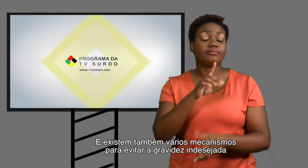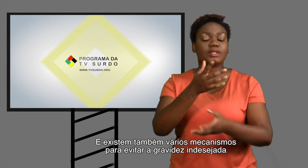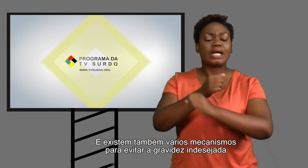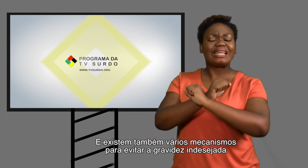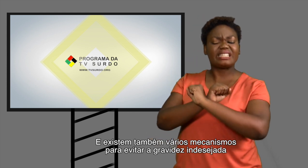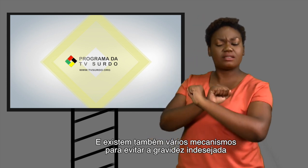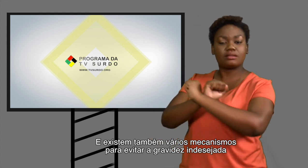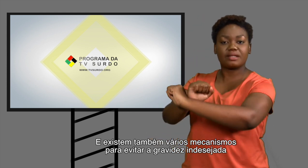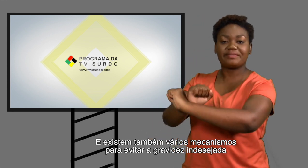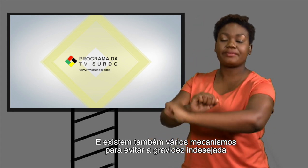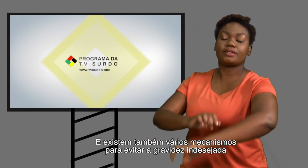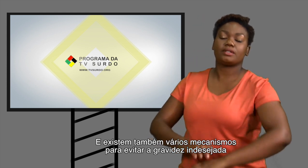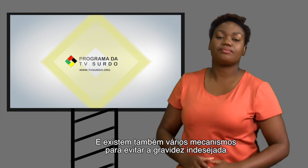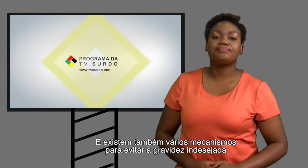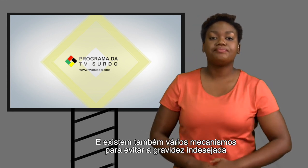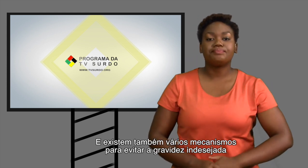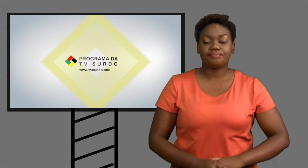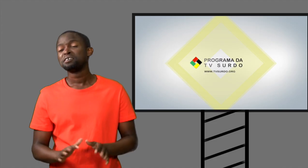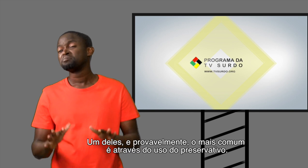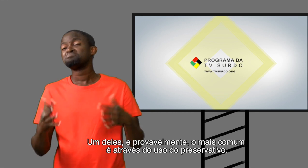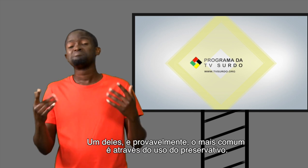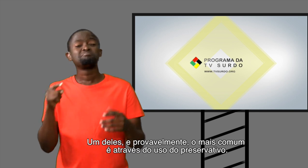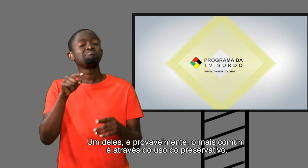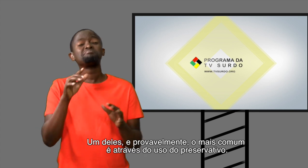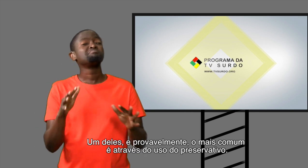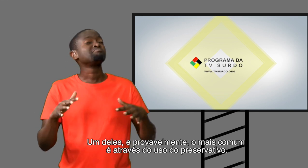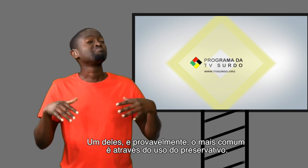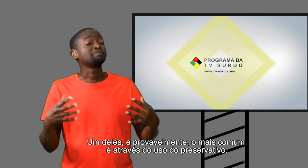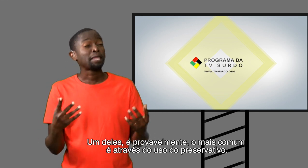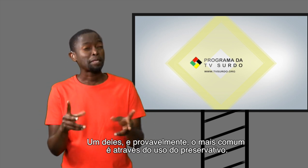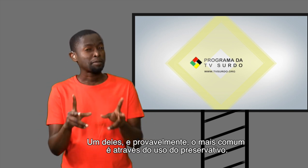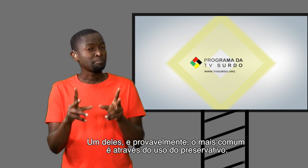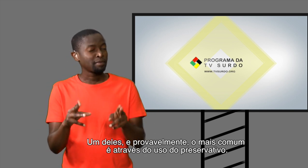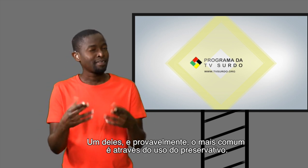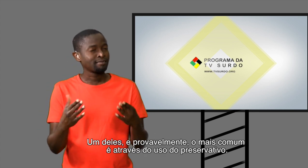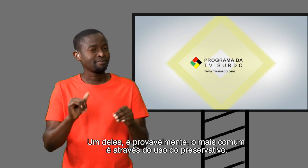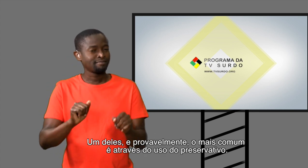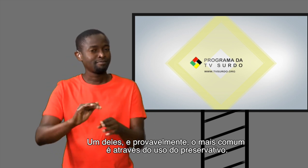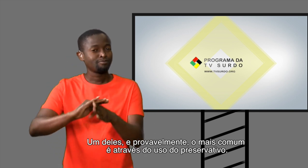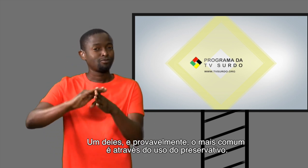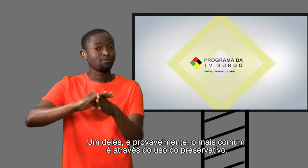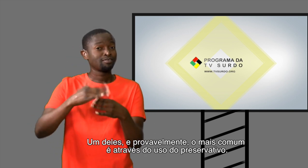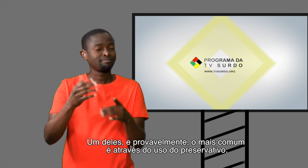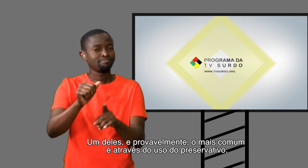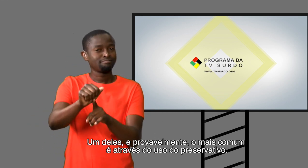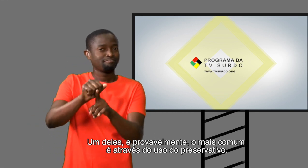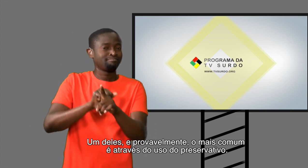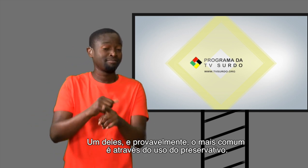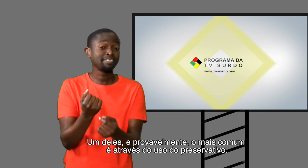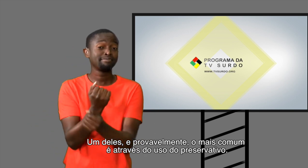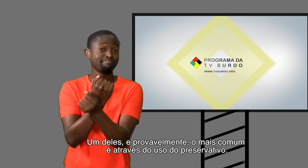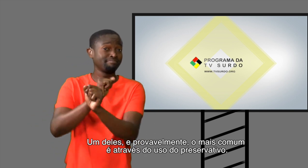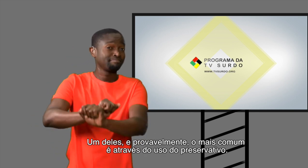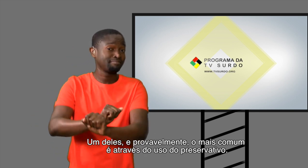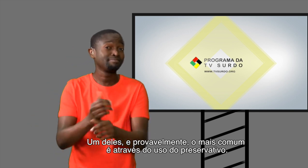a gravidez indesejada. Um deles, e provavelmente o mais comum, é através do uso do preservativo.